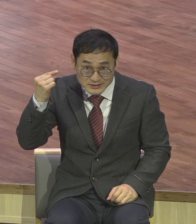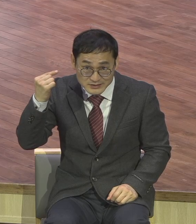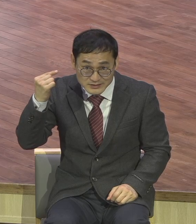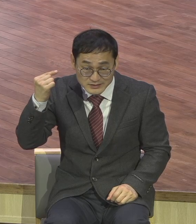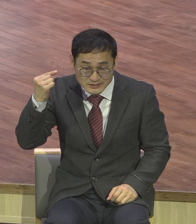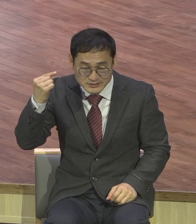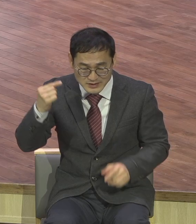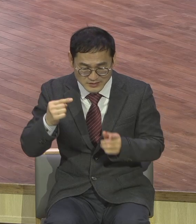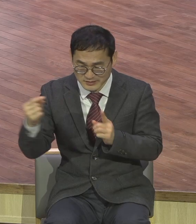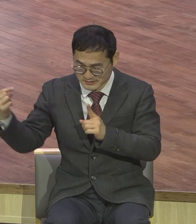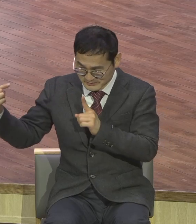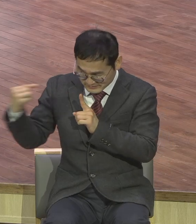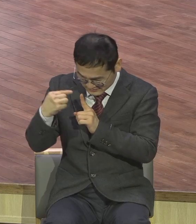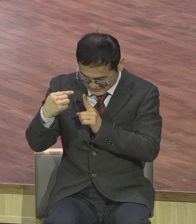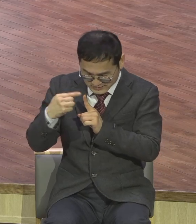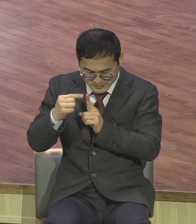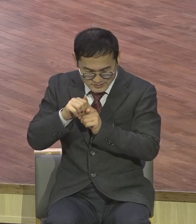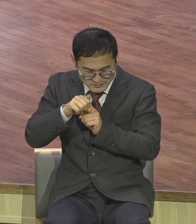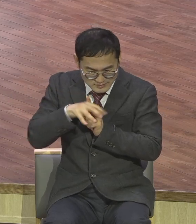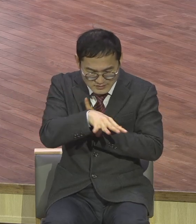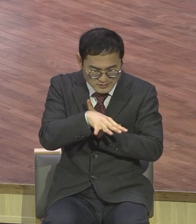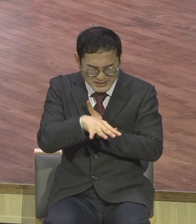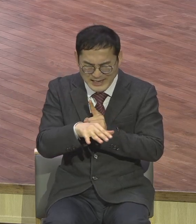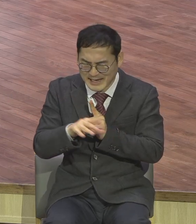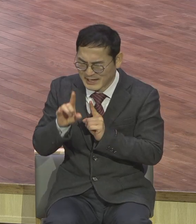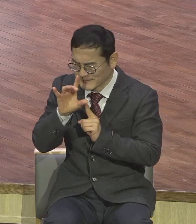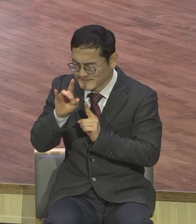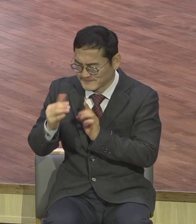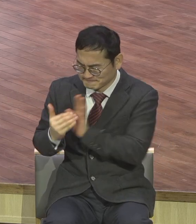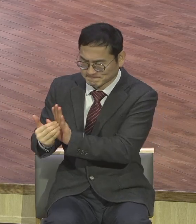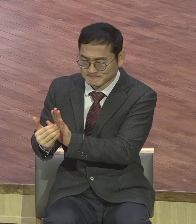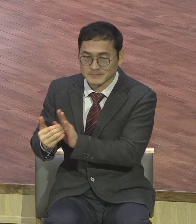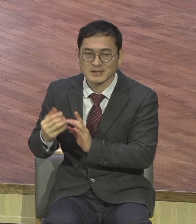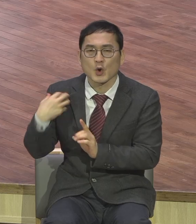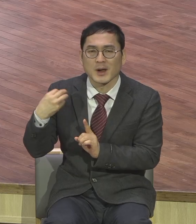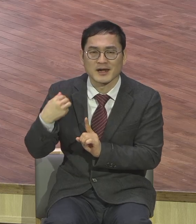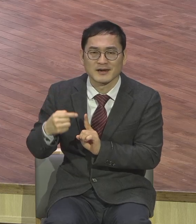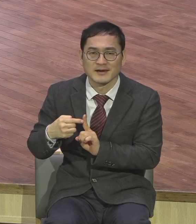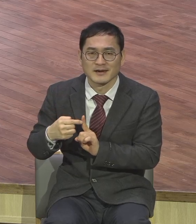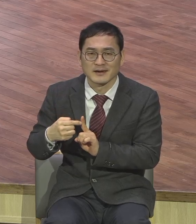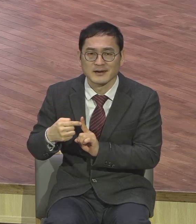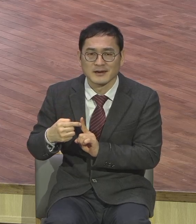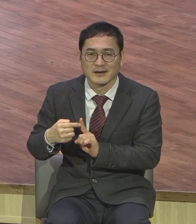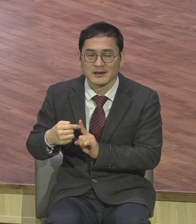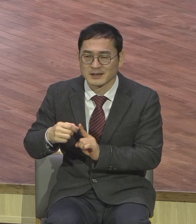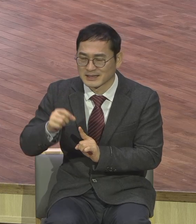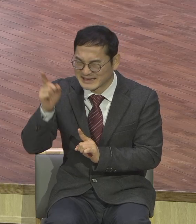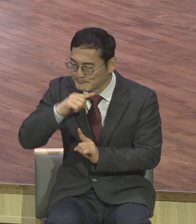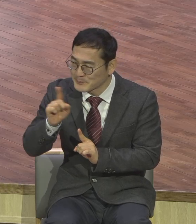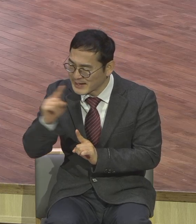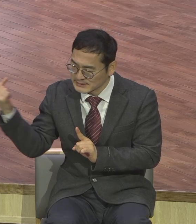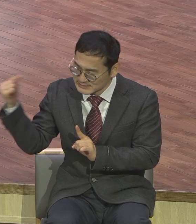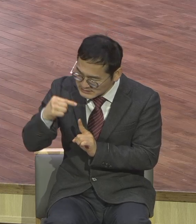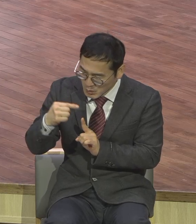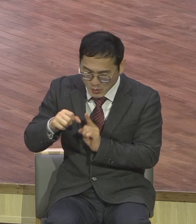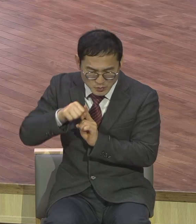좋은 뜻이라도 날이 쓴 말이 뇌에 들어가지 않게 하기 위해서 하기 때문에